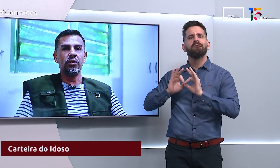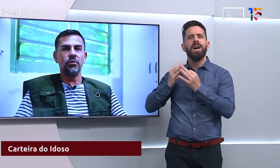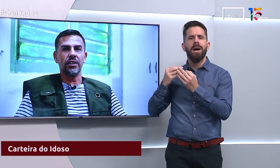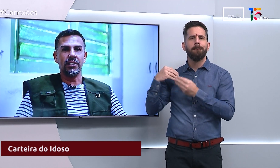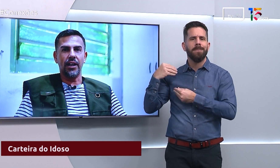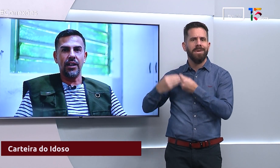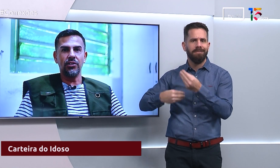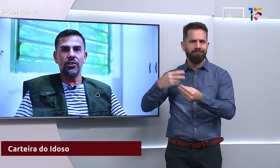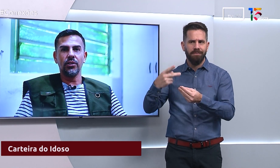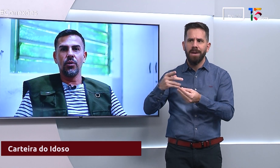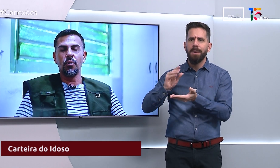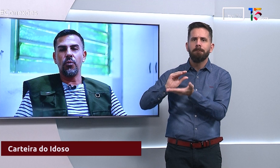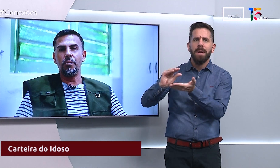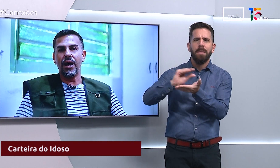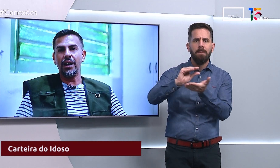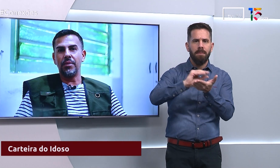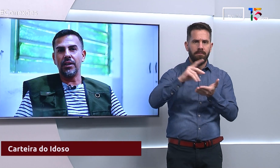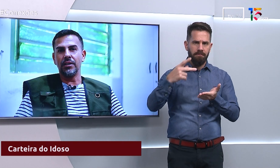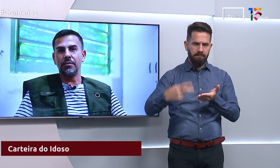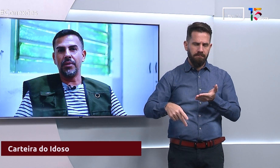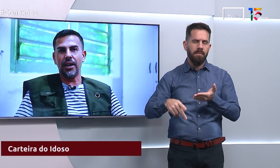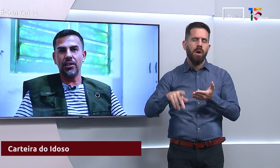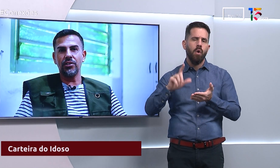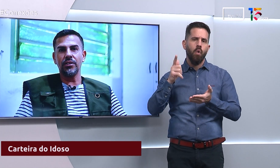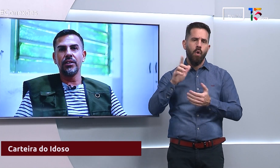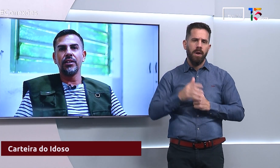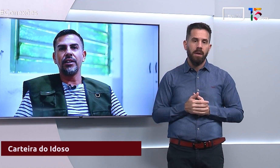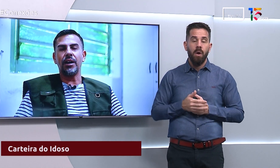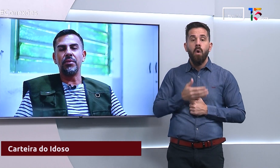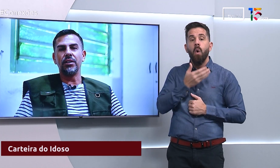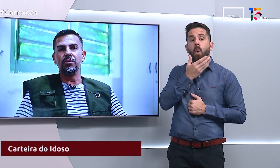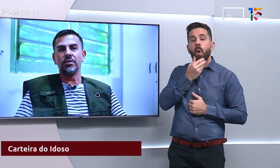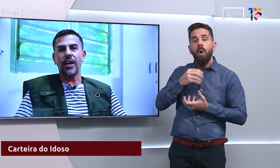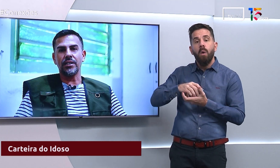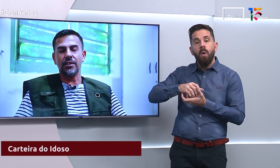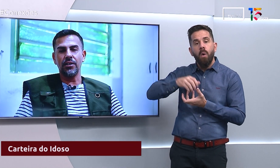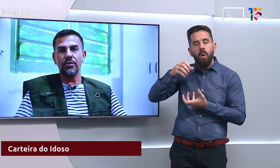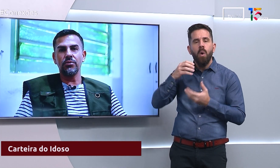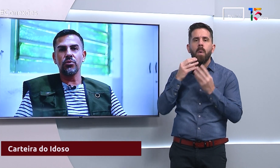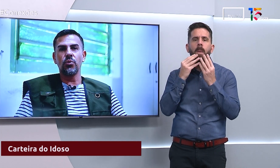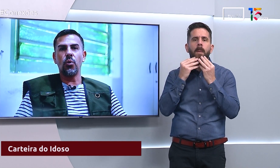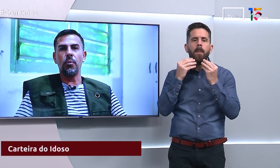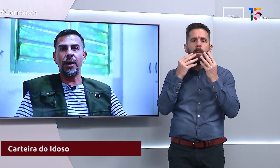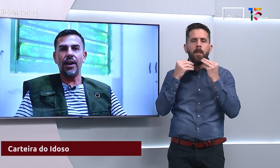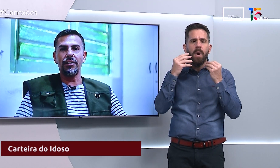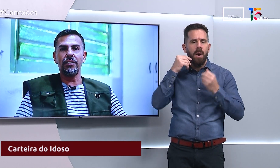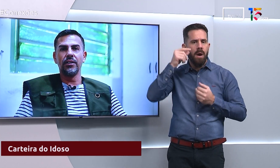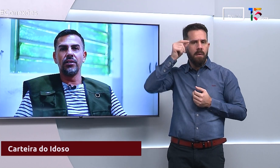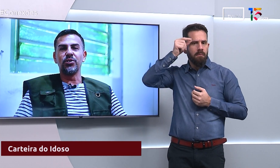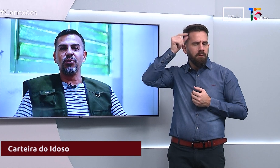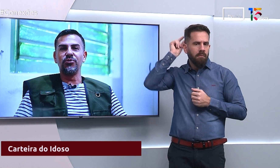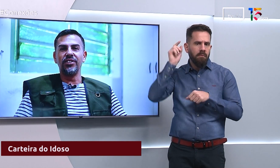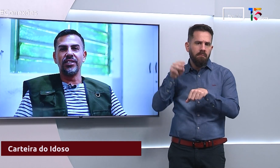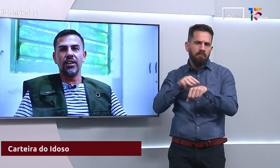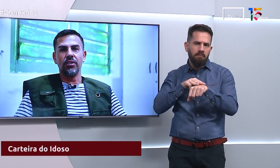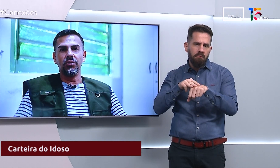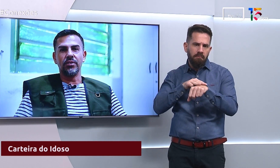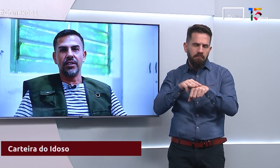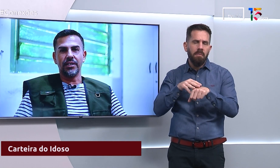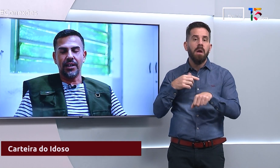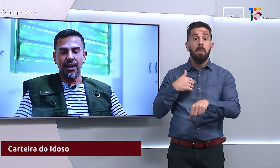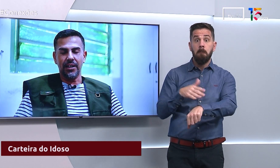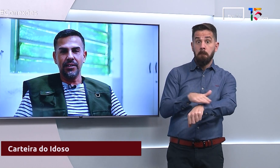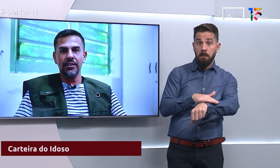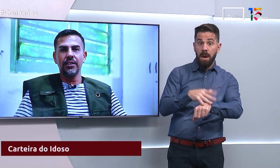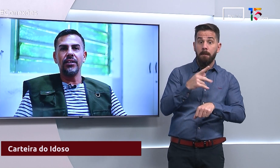sou um homem de meia-idade, com barba baixa, cabelos castanhos, cor parda. Estou utilizando uma